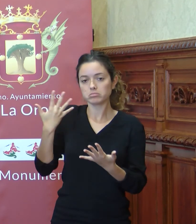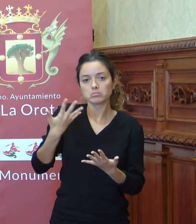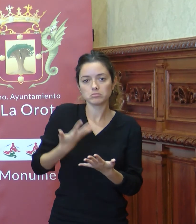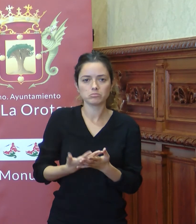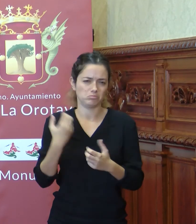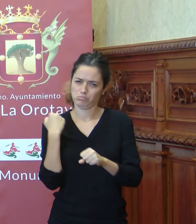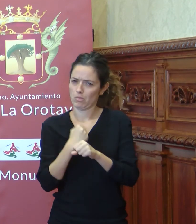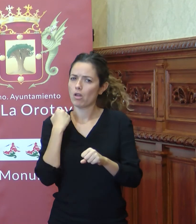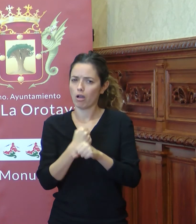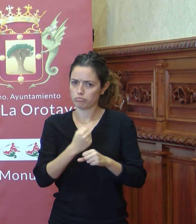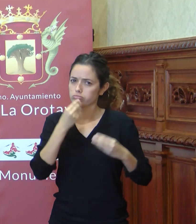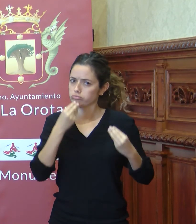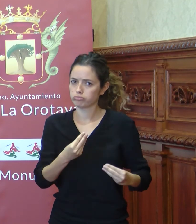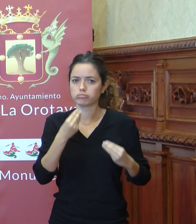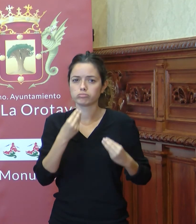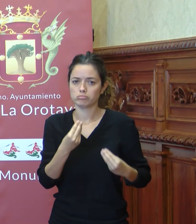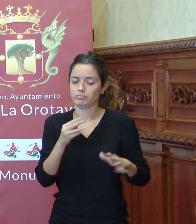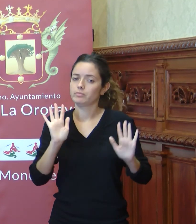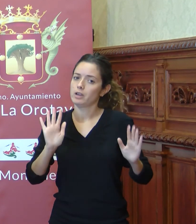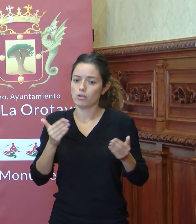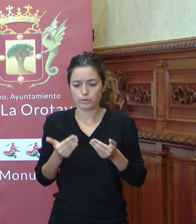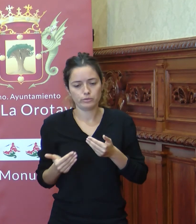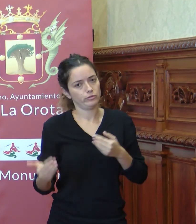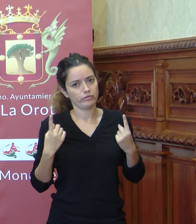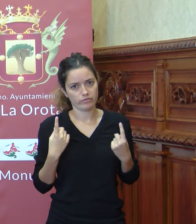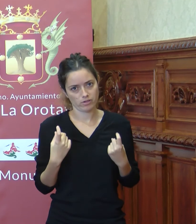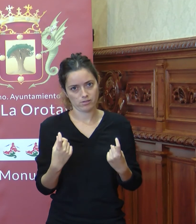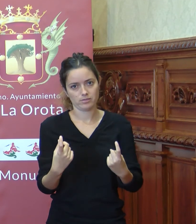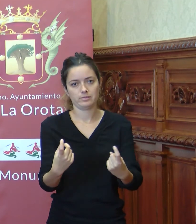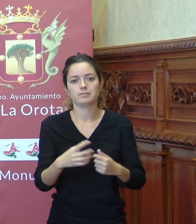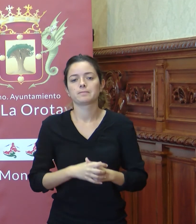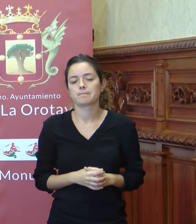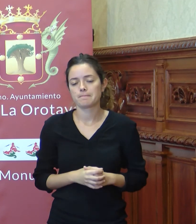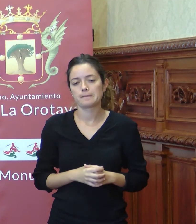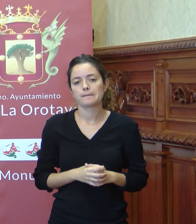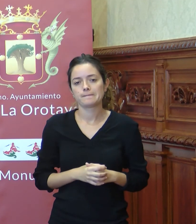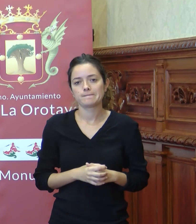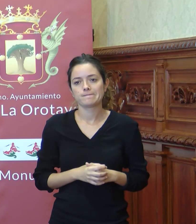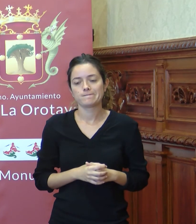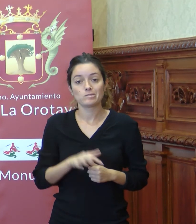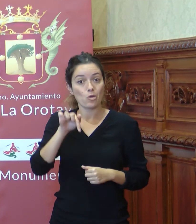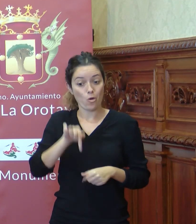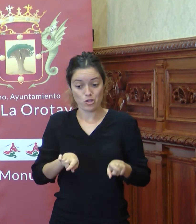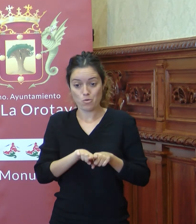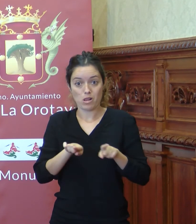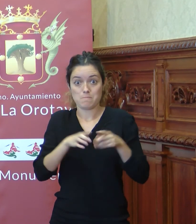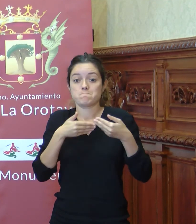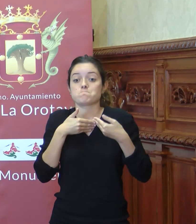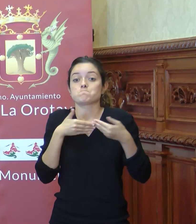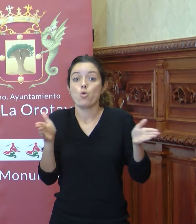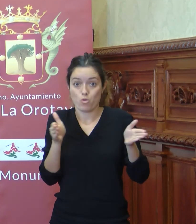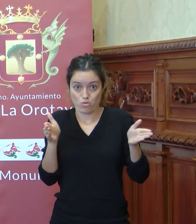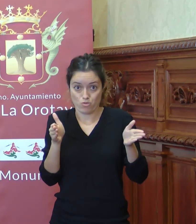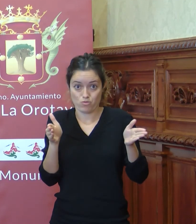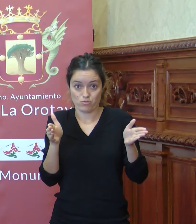inmenso, pero todavía quedan muchas asignaturas. La prueba está que tenemos la paridad hoy aquí, pero no